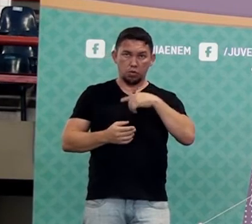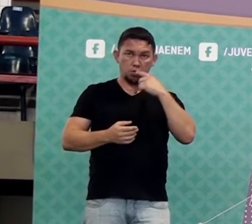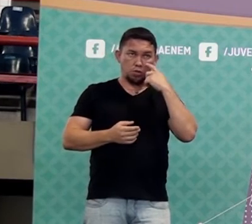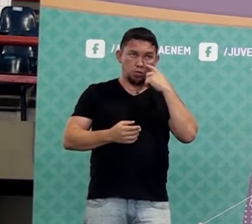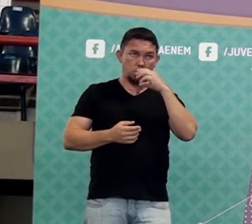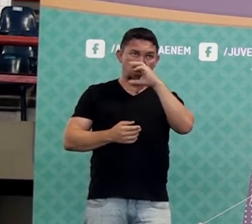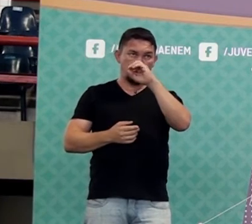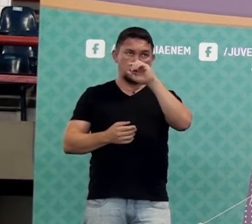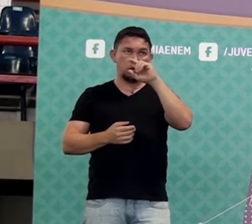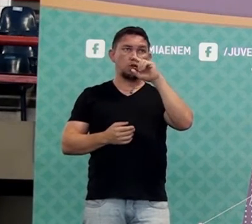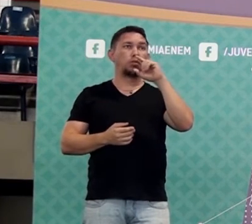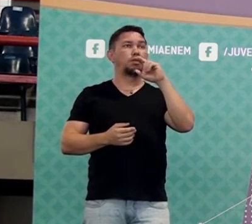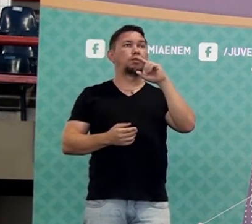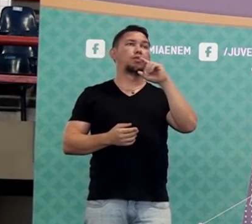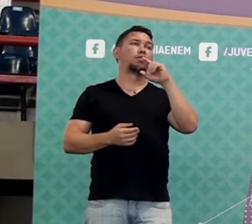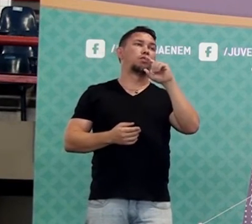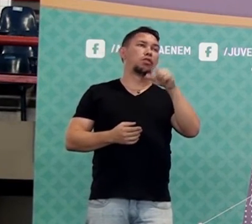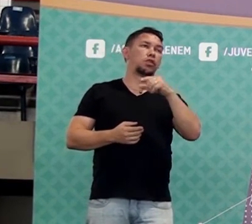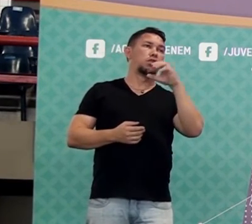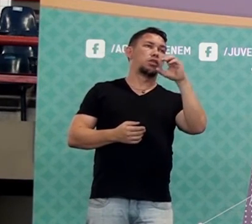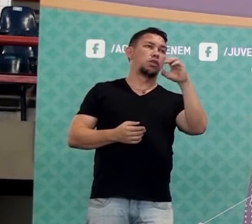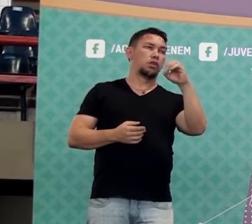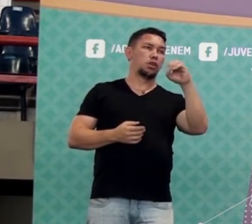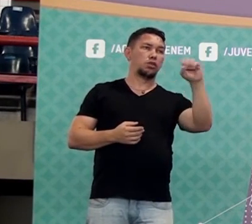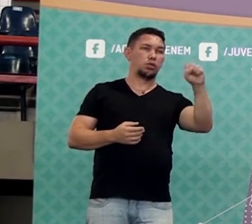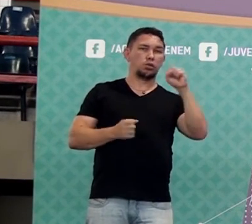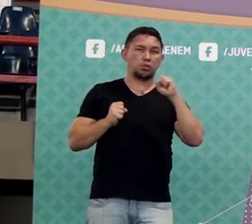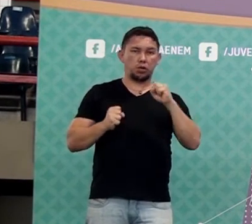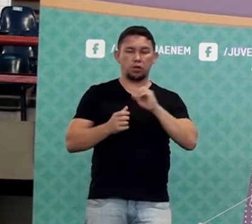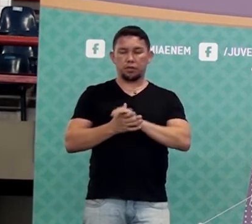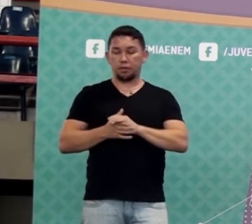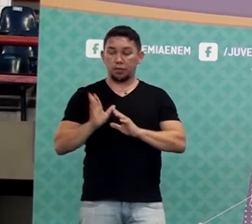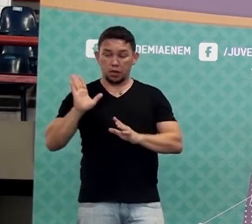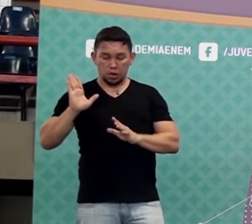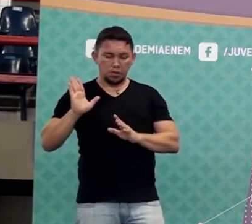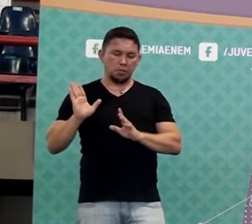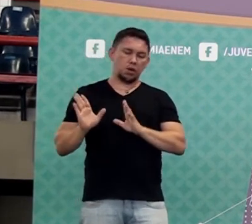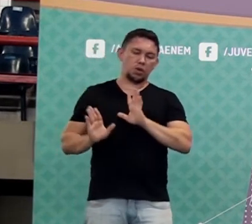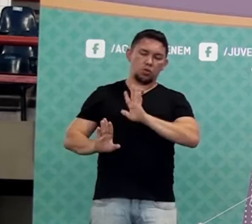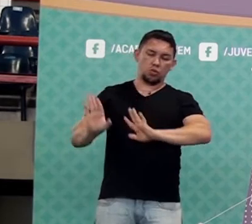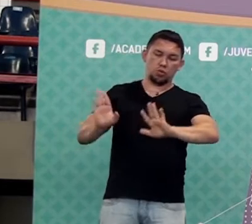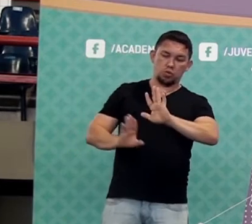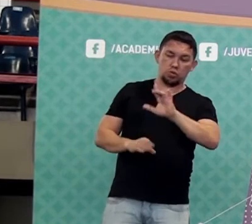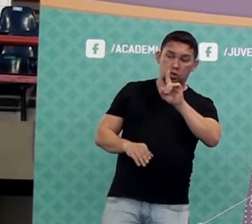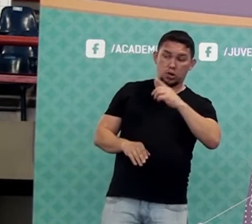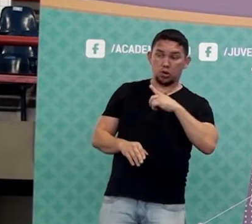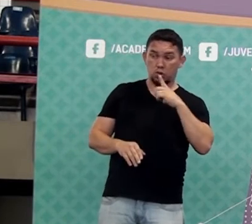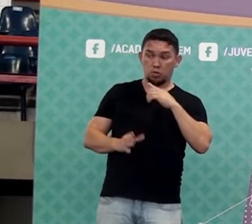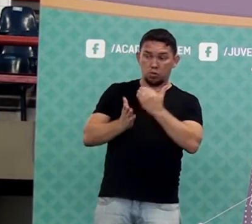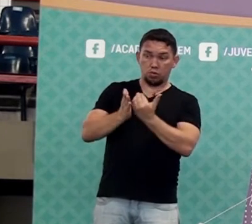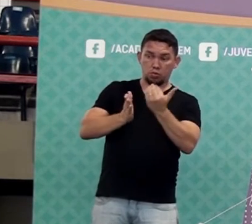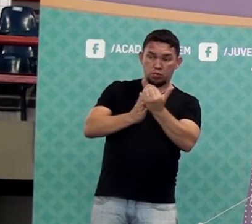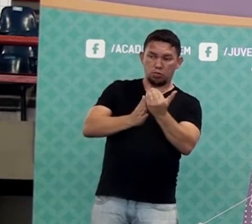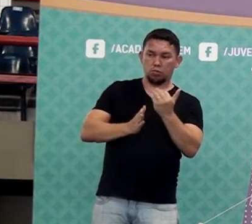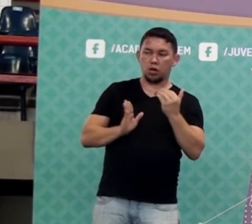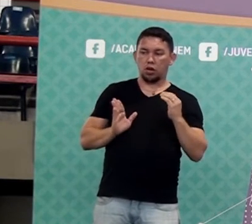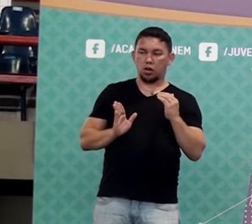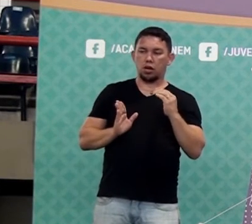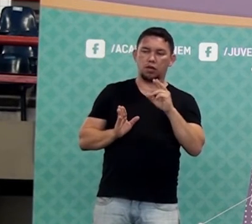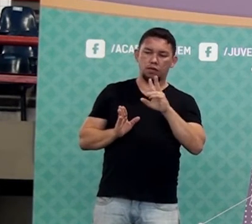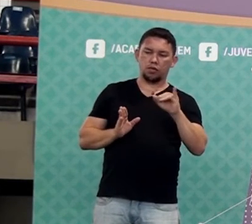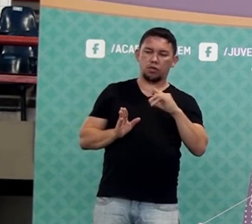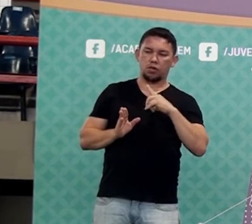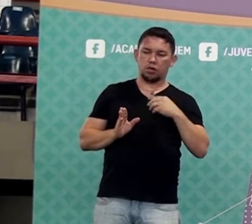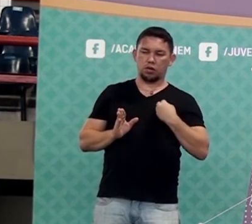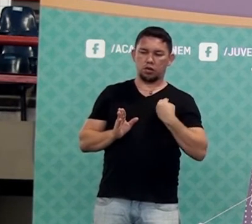,08? Bem, cuidado com uma coisa, ó. Se eu quiser saber só quanto aumentou, você